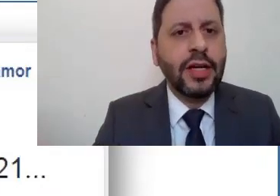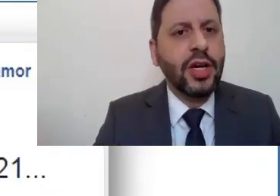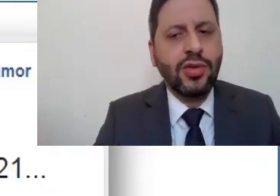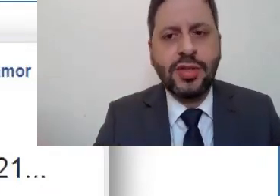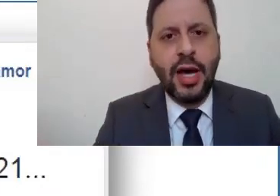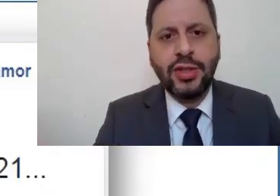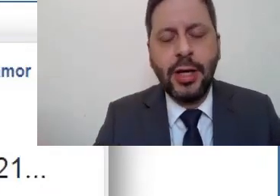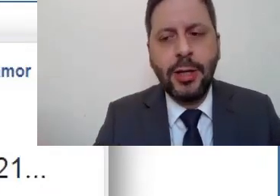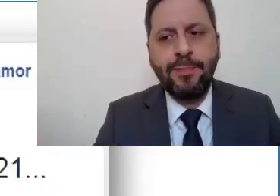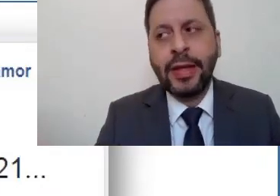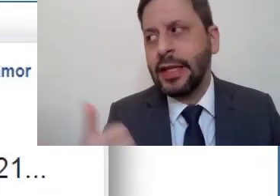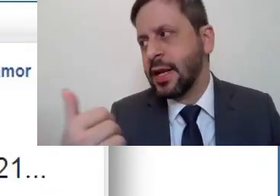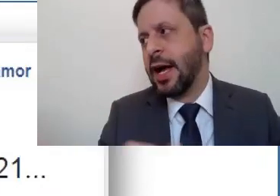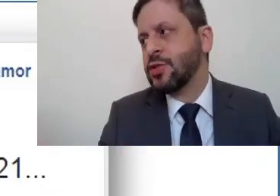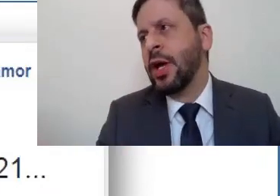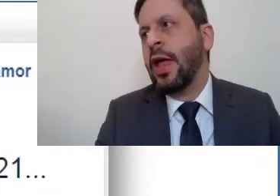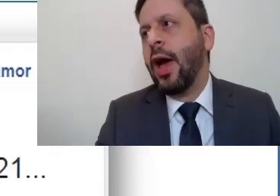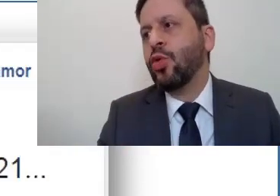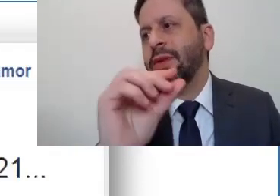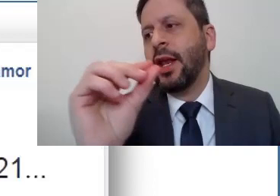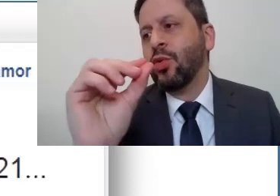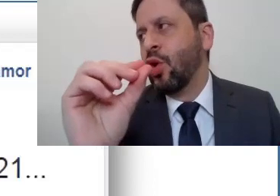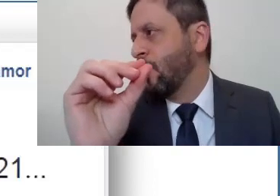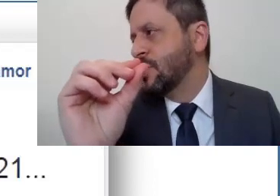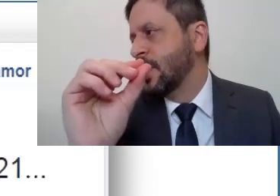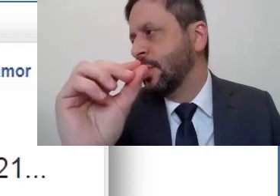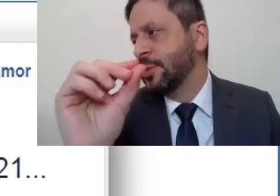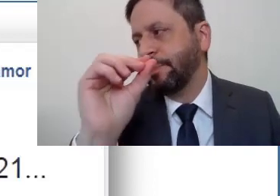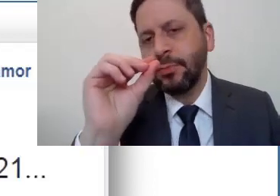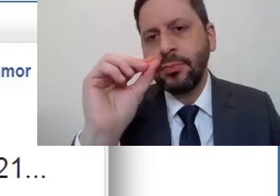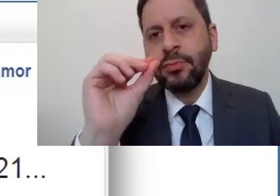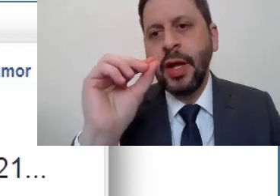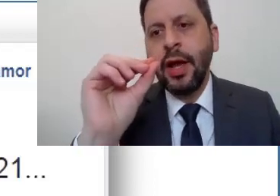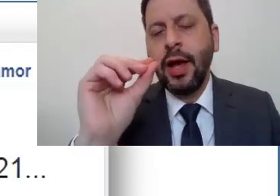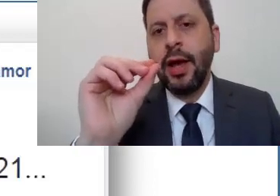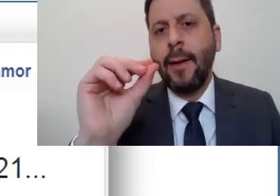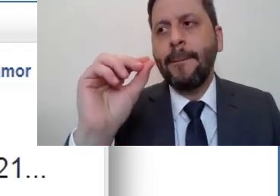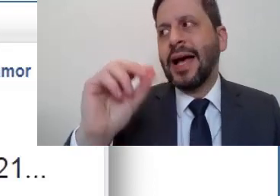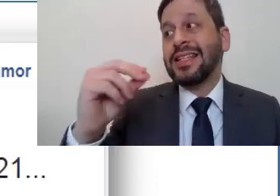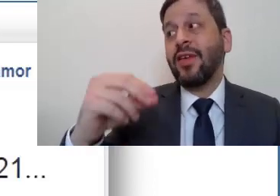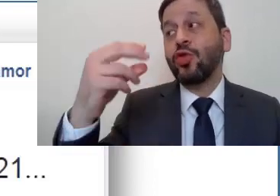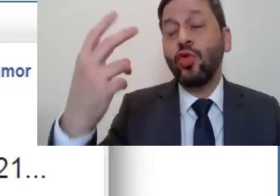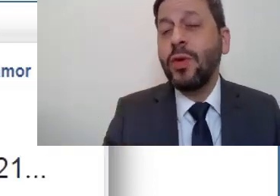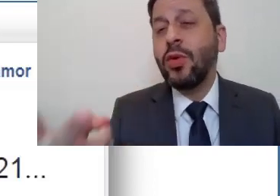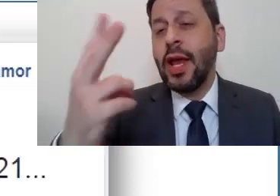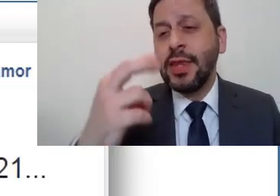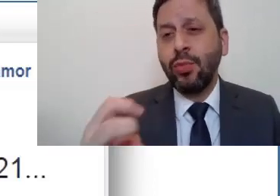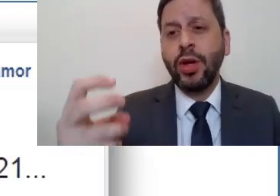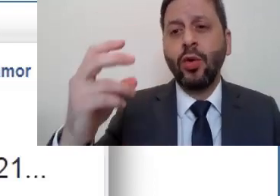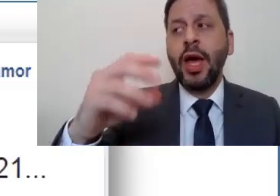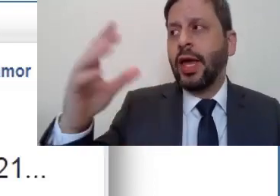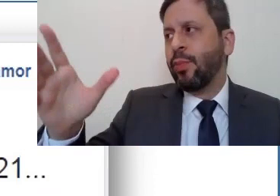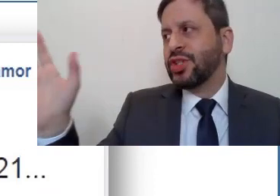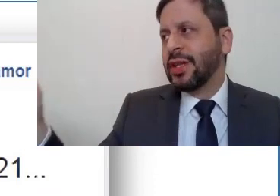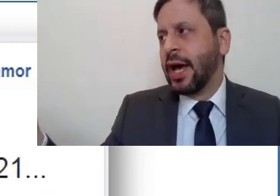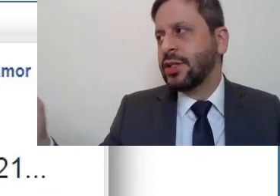postou nas redes sociais dele. Nesse caso, o nome dele era um nome muito simples, mas através do número que ele